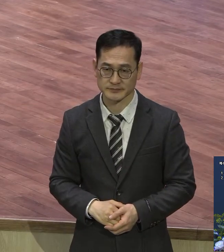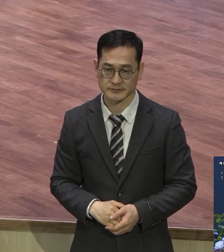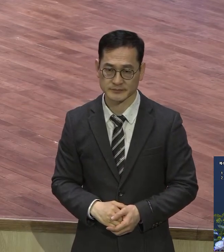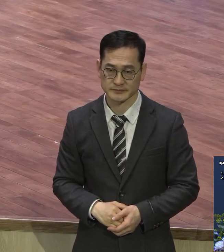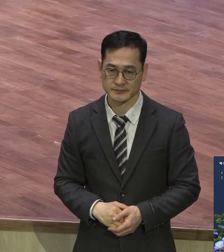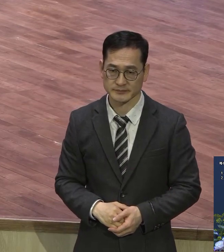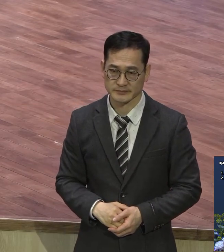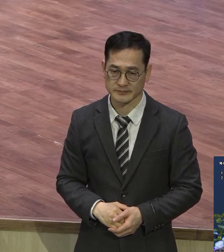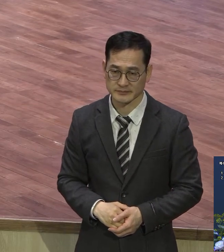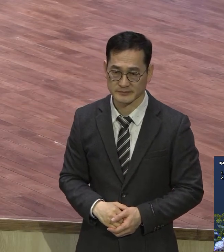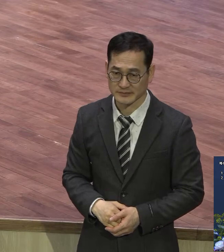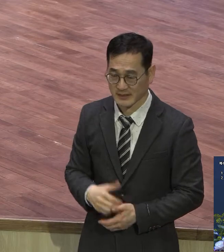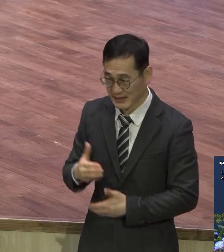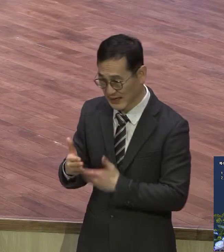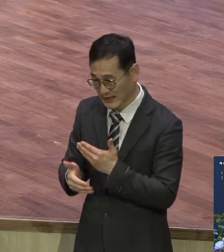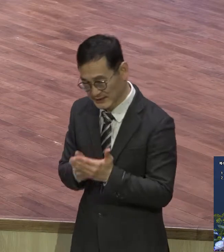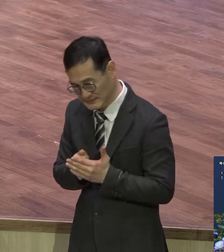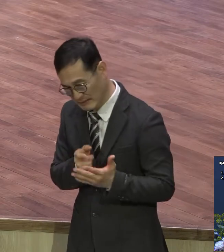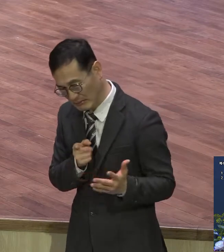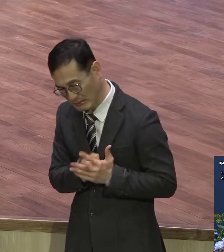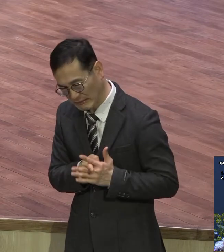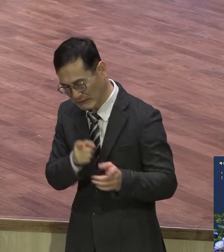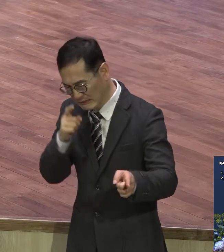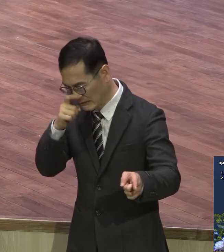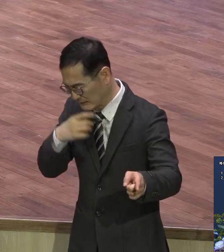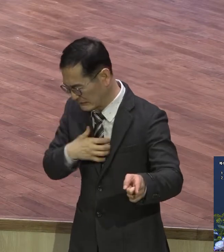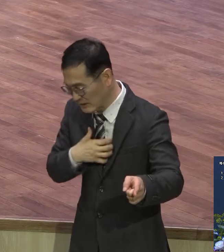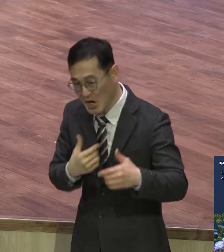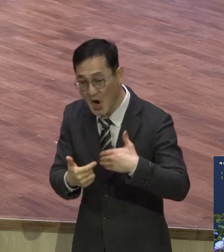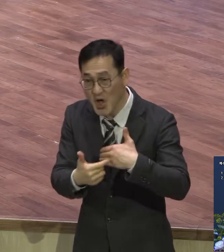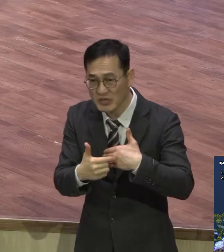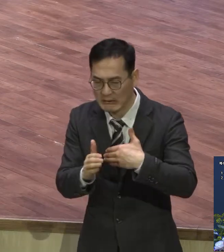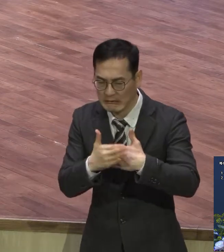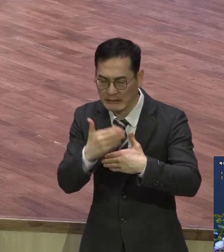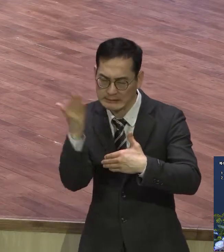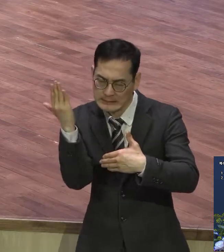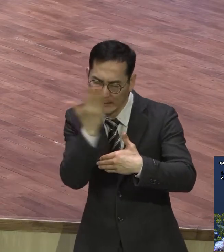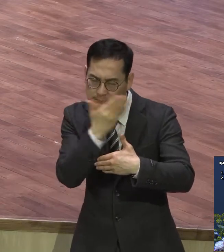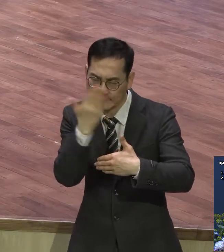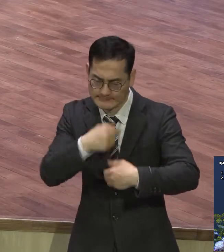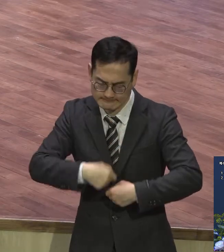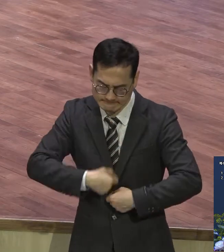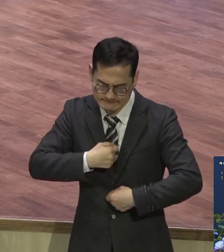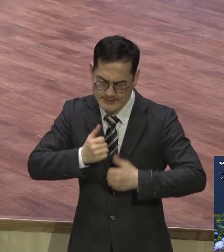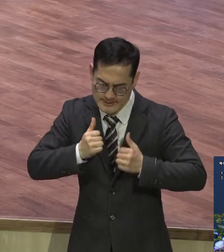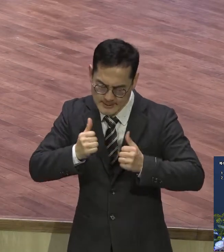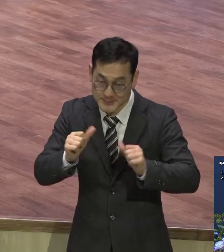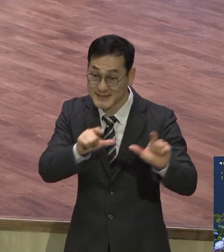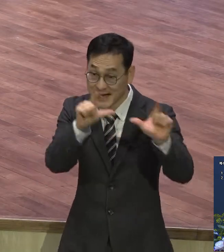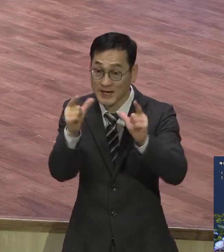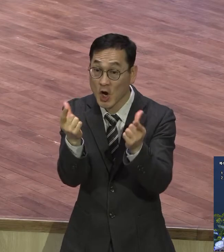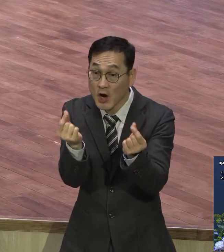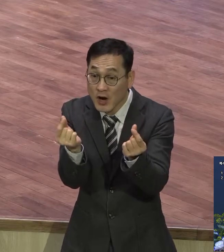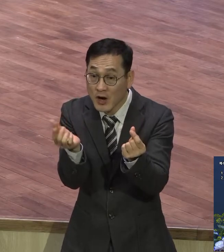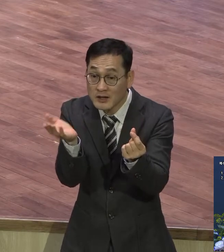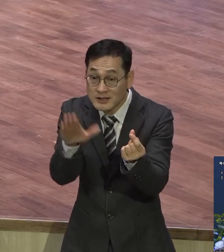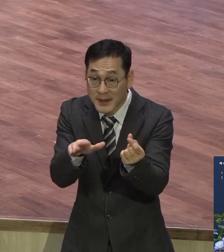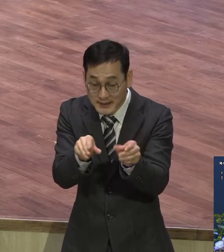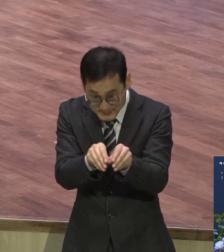아무리 무슨 말입니까 어렵게 살려고 해도 어렵게 살 수 없는 존재가